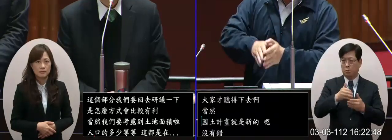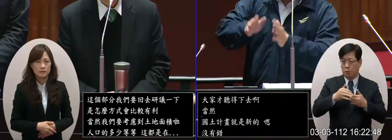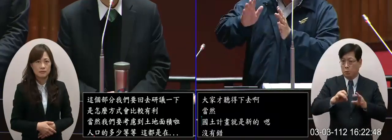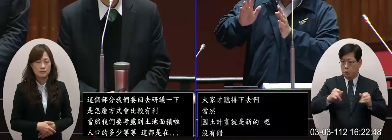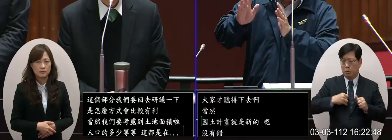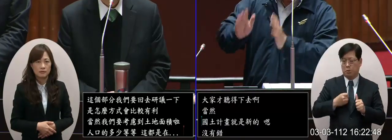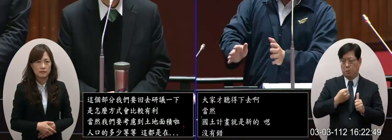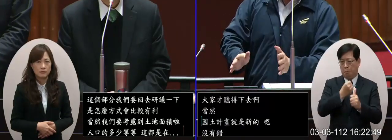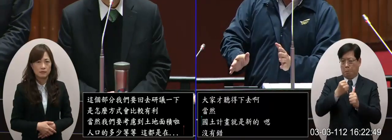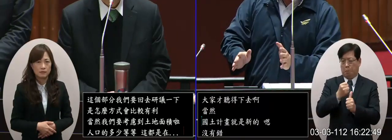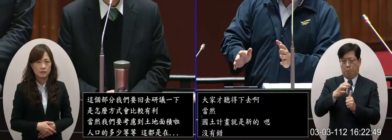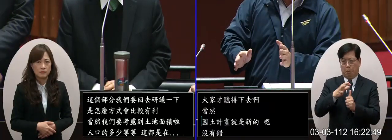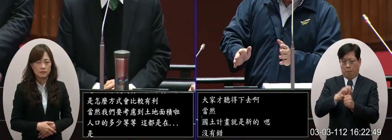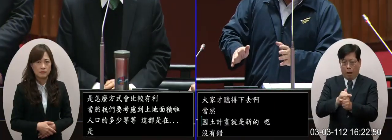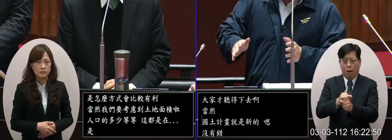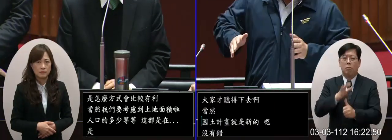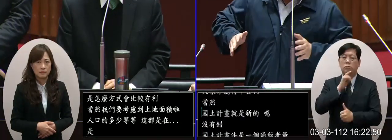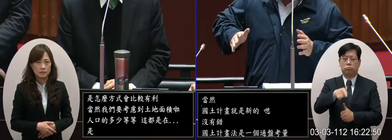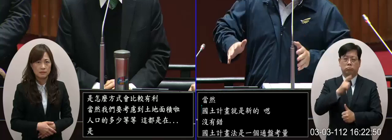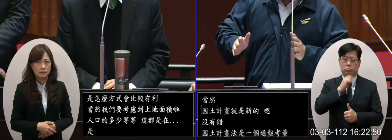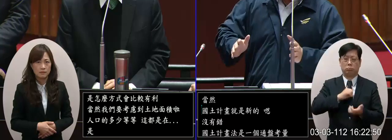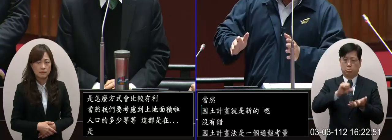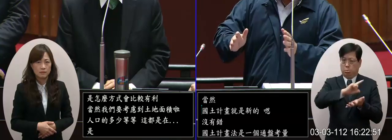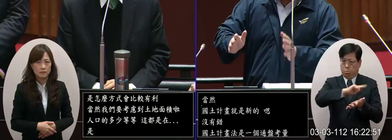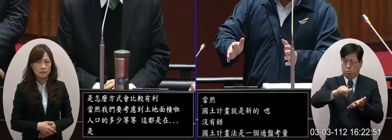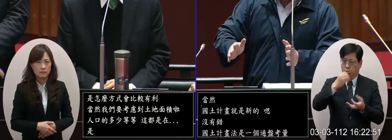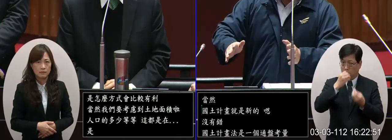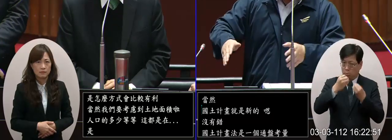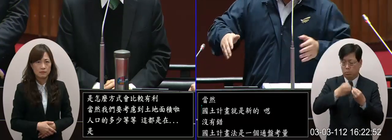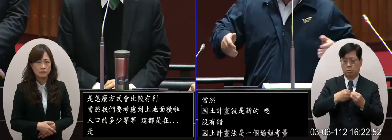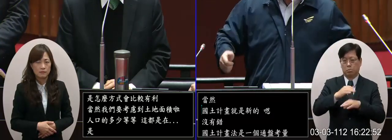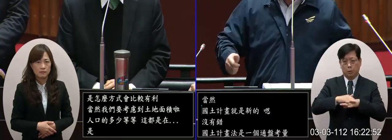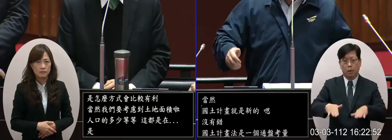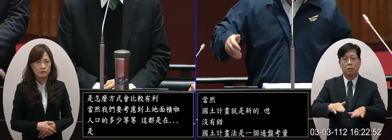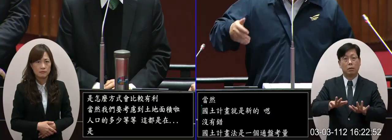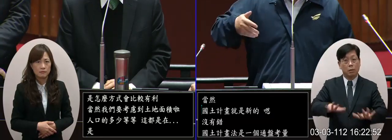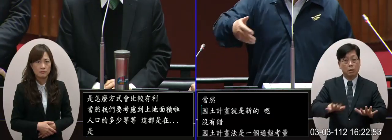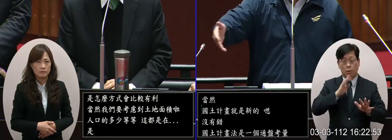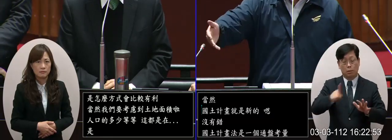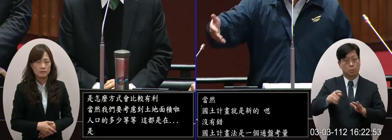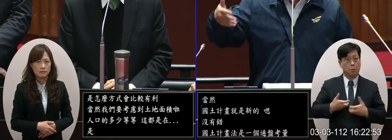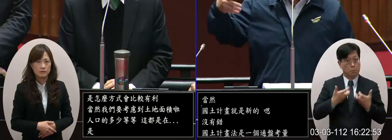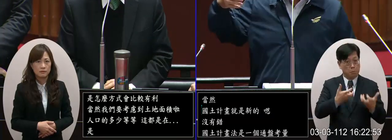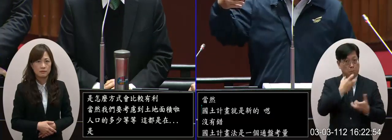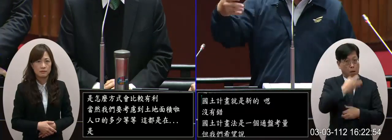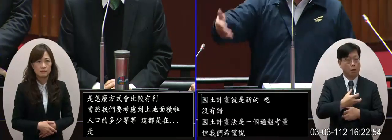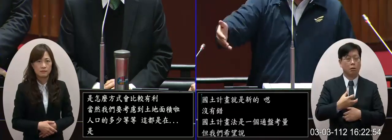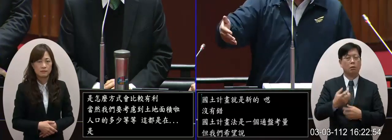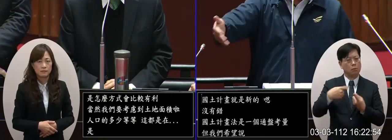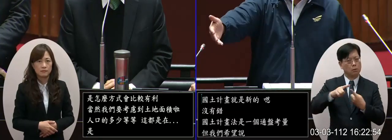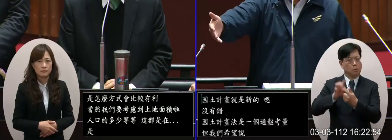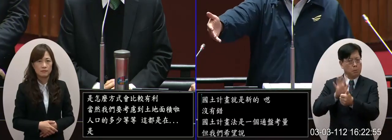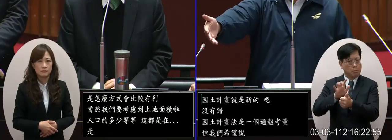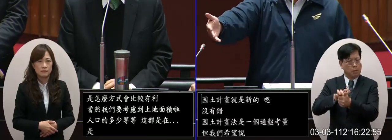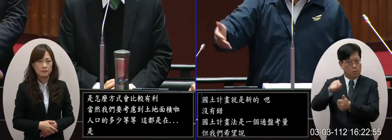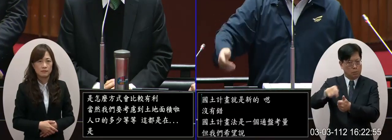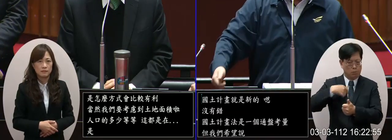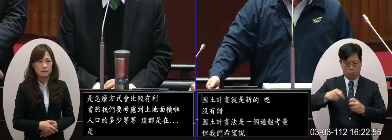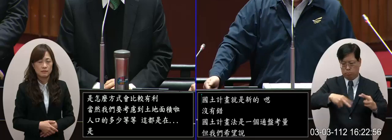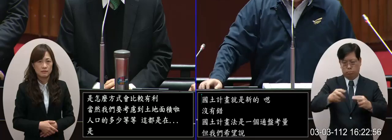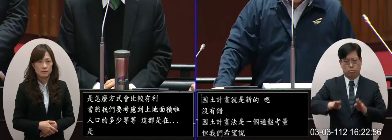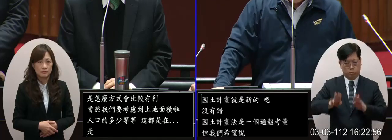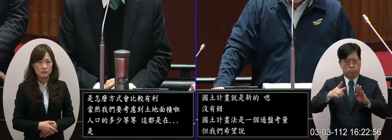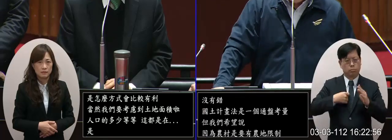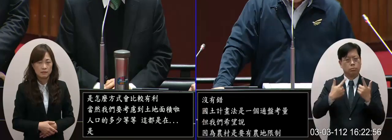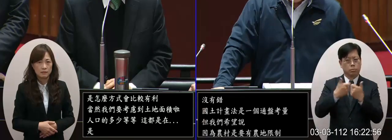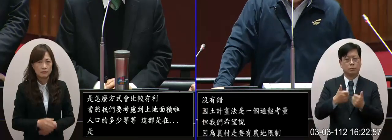的一個限制他們就是為了糧食安全竟然付出了這樣的一個努力你相對應的你繼續讓他們這個農村的建設要有得